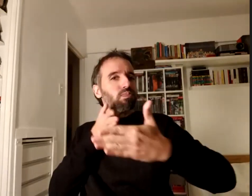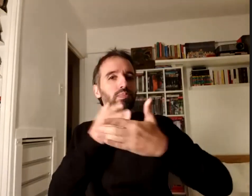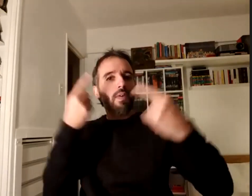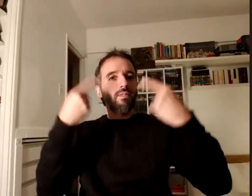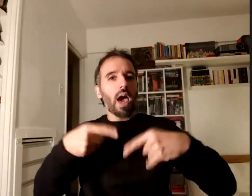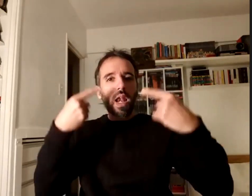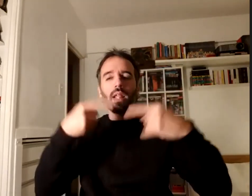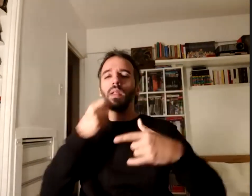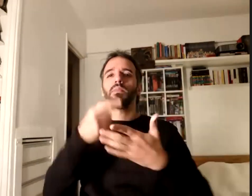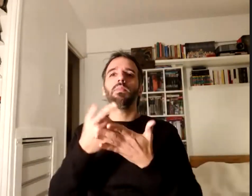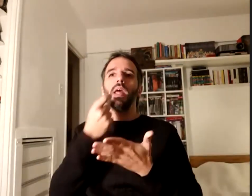cusa de ruedas izquierda